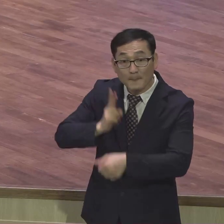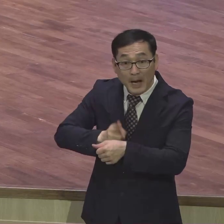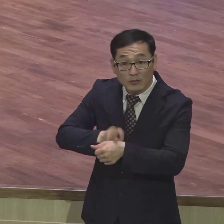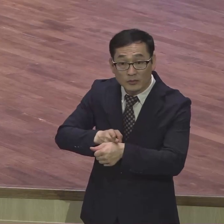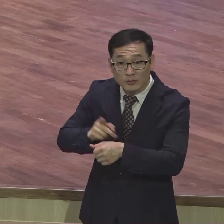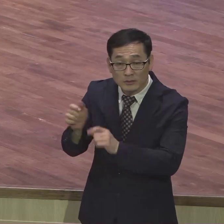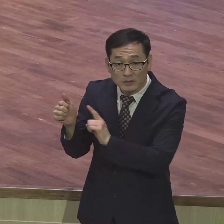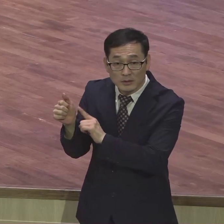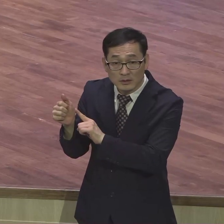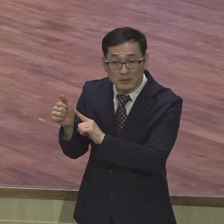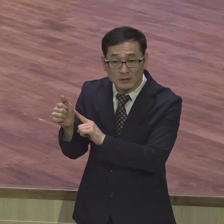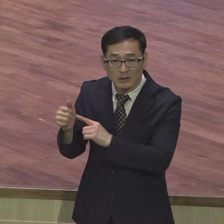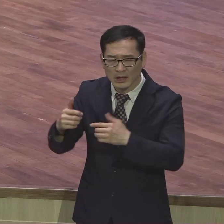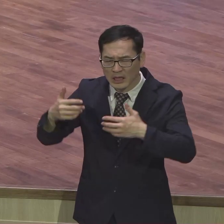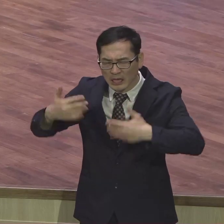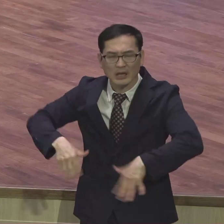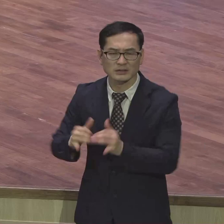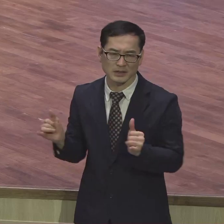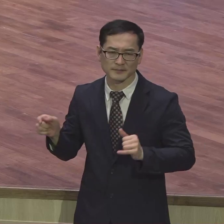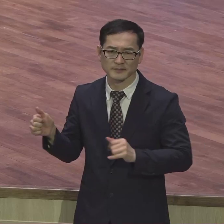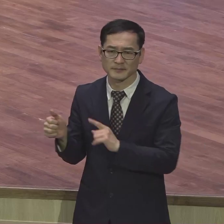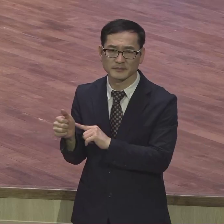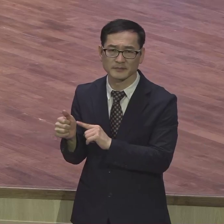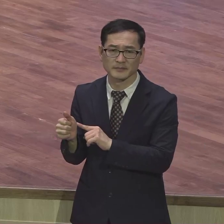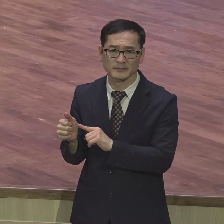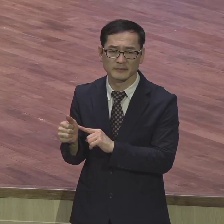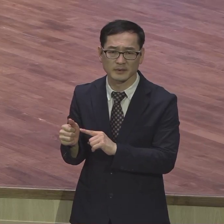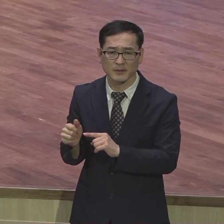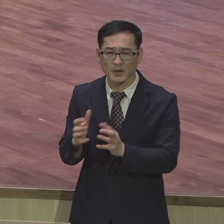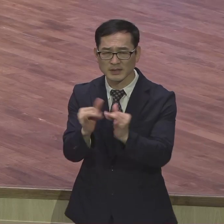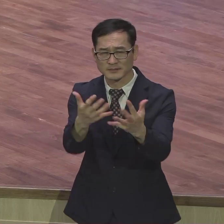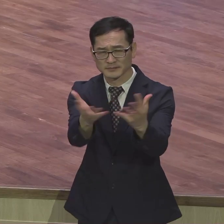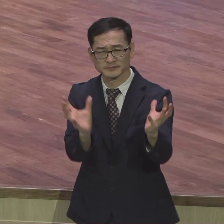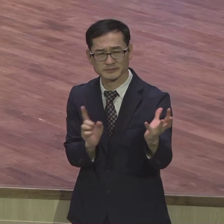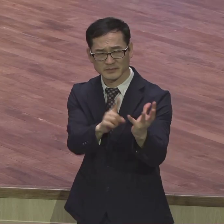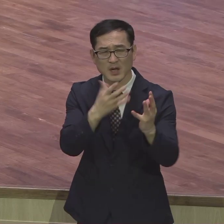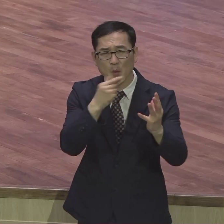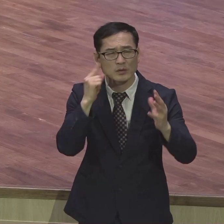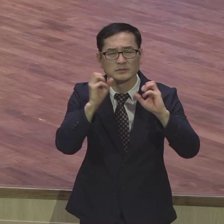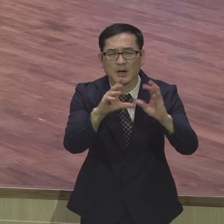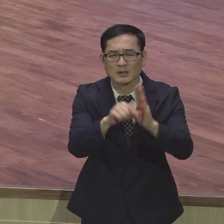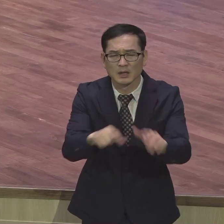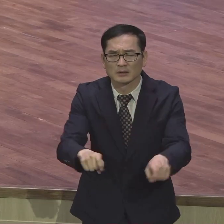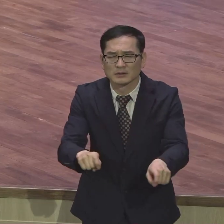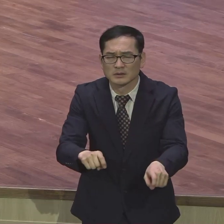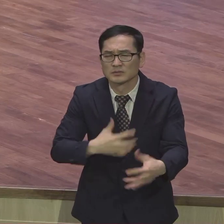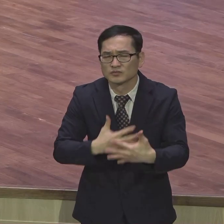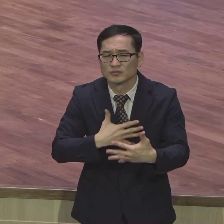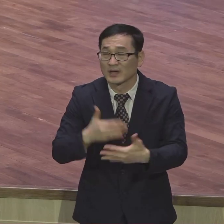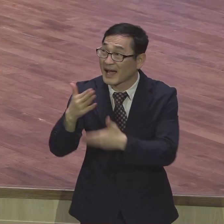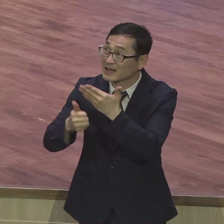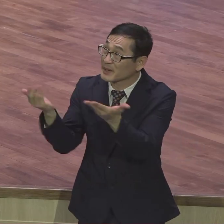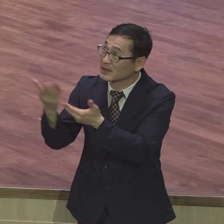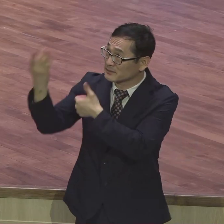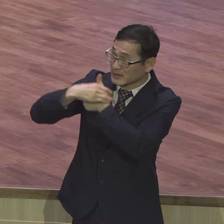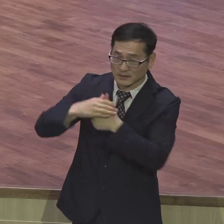연약한 존재도 두렵고 떨어노라 하나님의 직분을 맡아서 하면서 두렵고 떨어노라